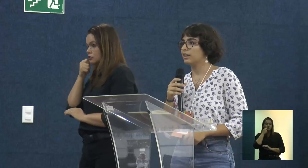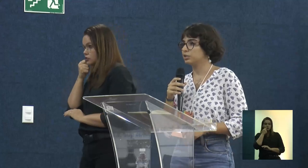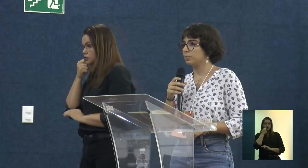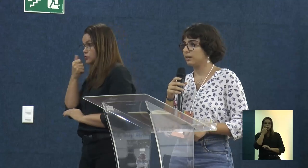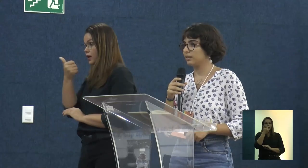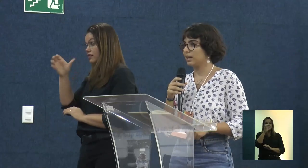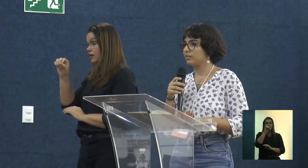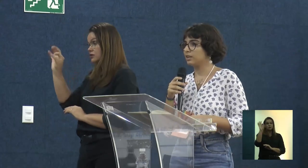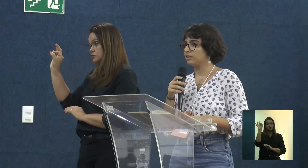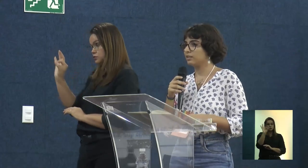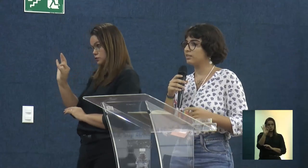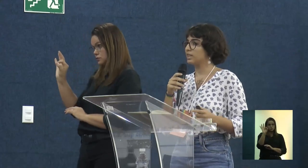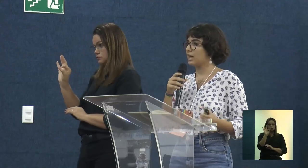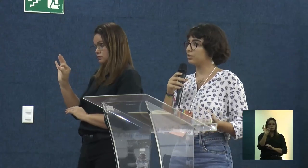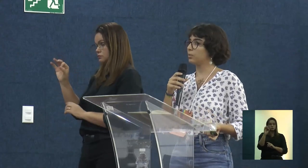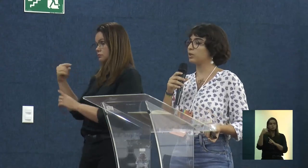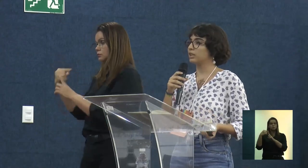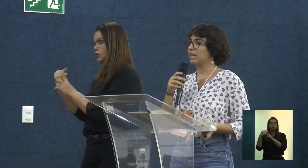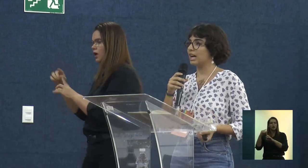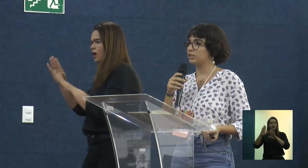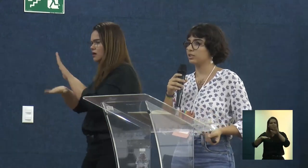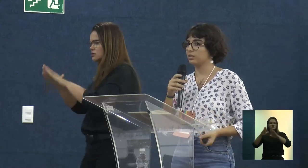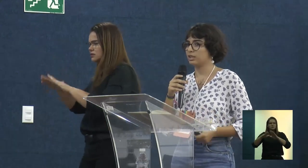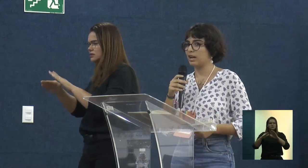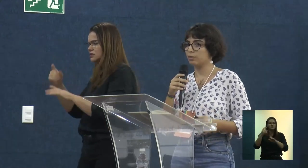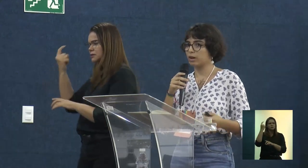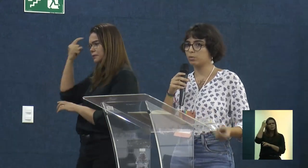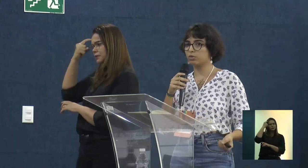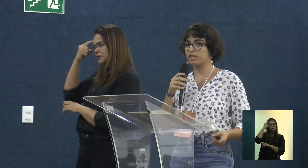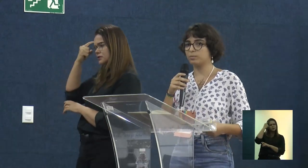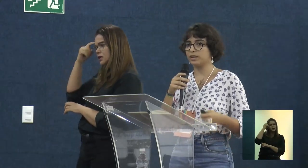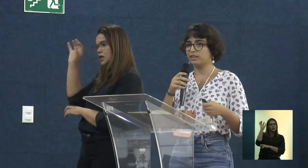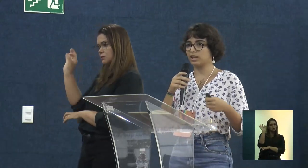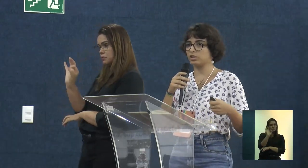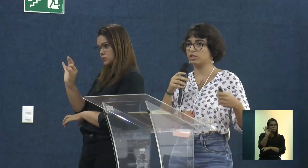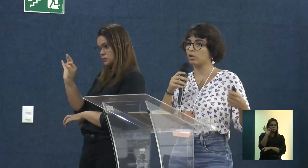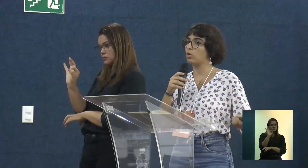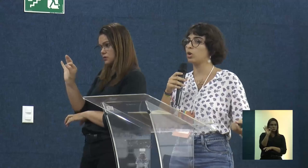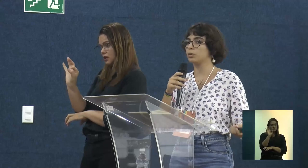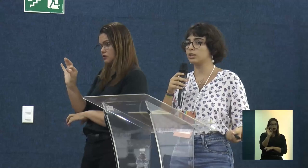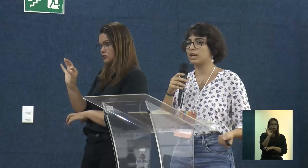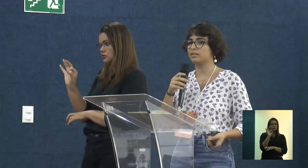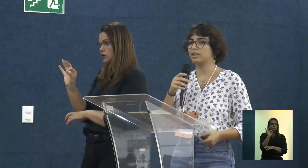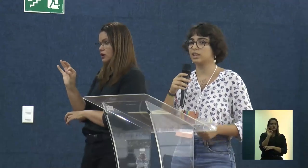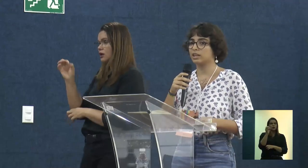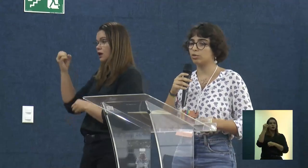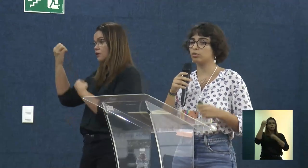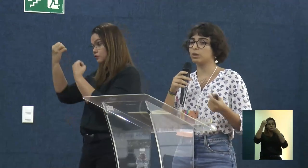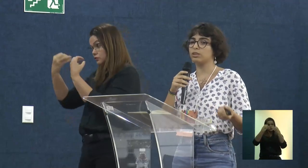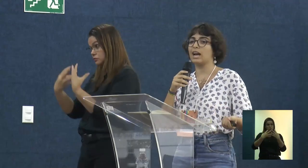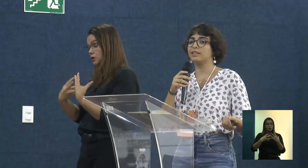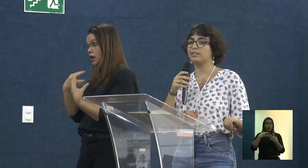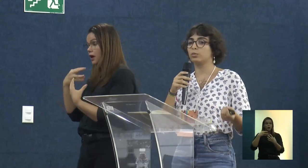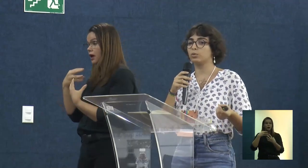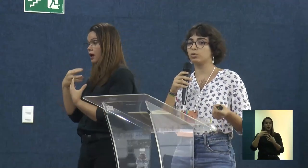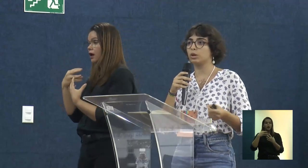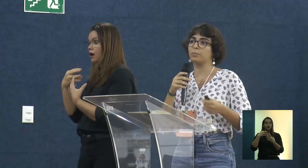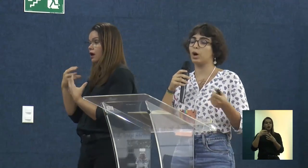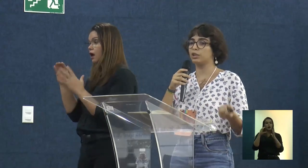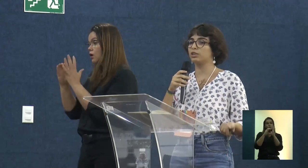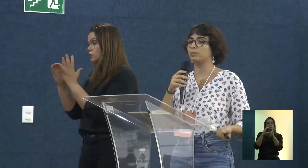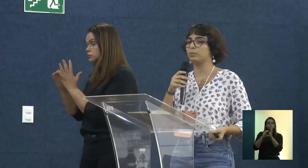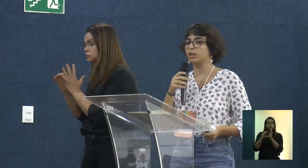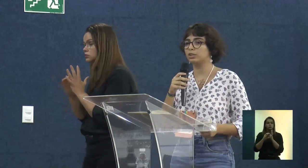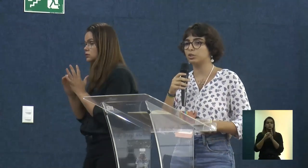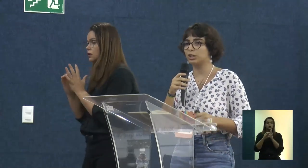E aí a gente pensa que, às vezes, esses dados em porcentagens, e aí eu falo muito da experiência que a gente tem com comunidades, que os números reais são muito